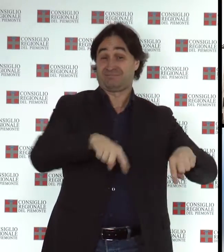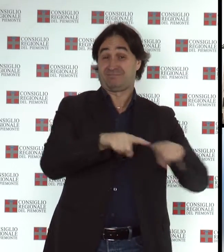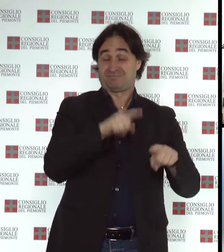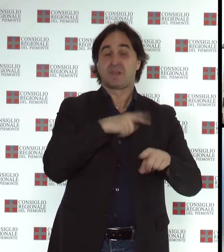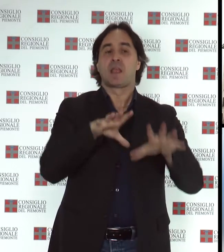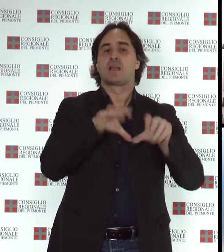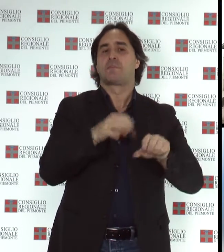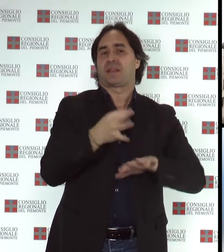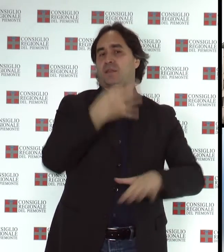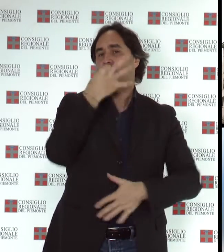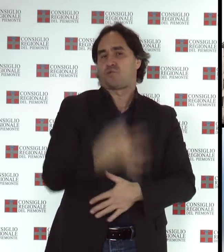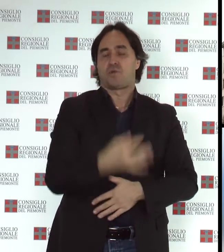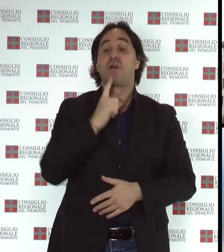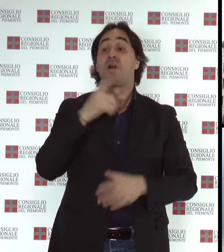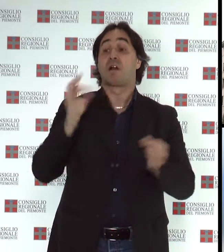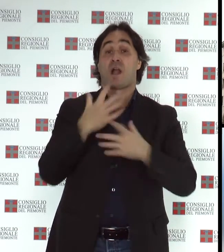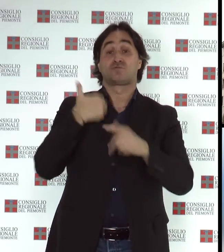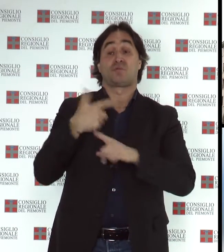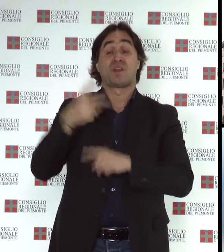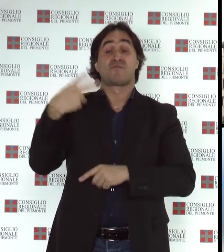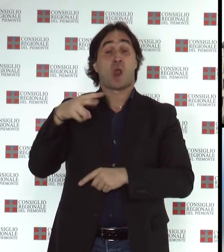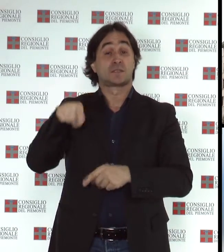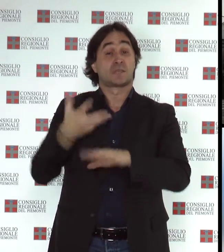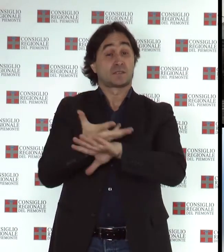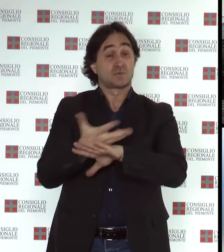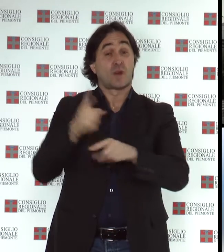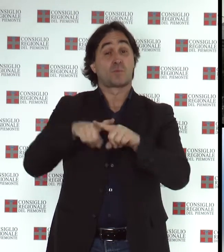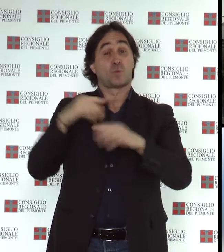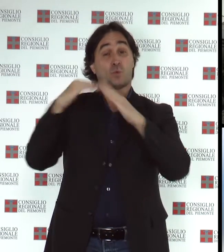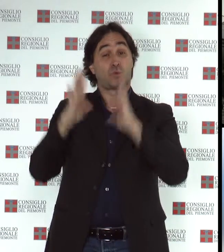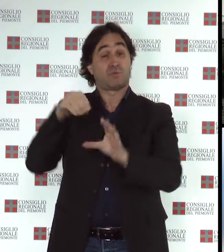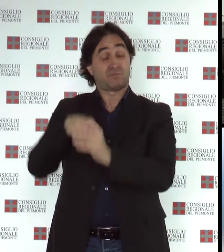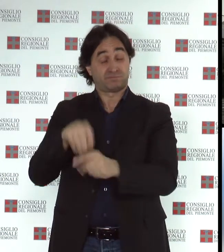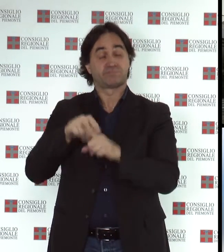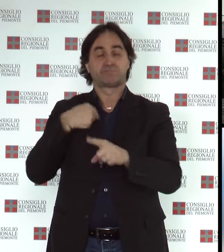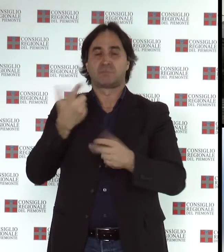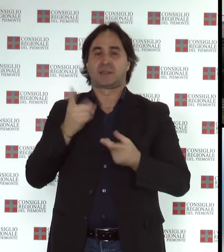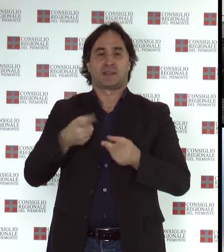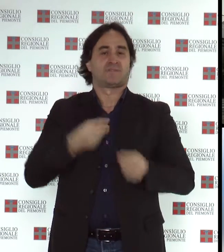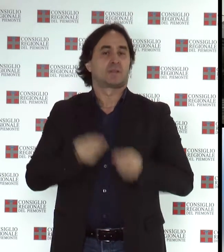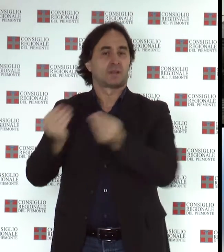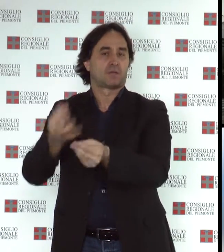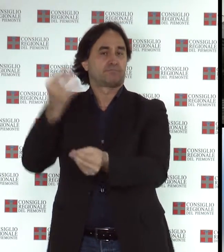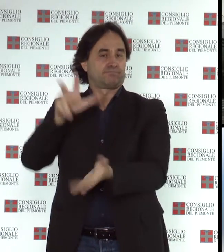per tutte le azioni successive alla violenza sessuale o domestica come richiesto dalle vittime a loro totale tutela